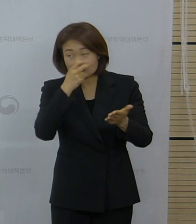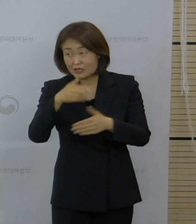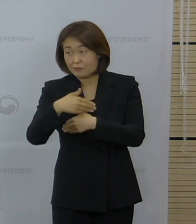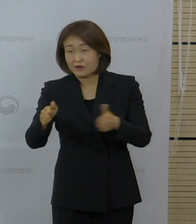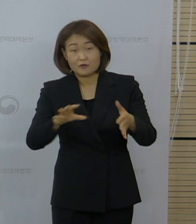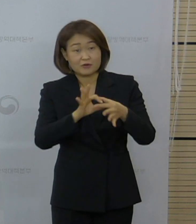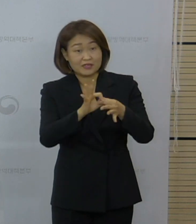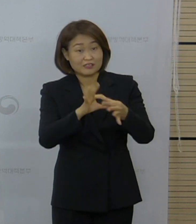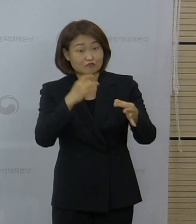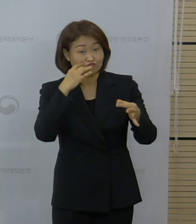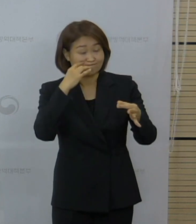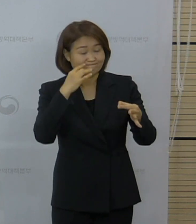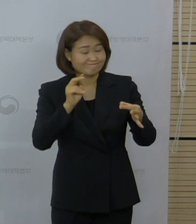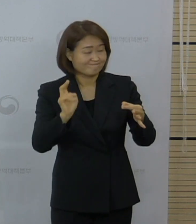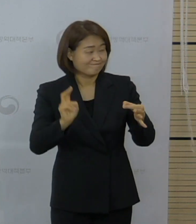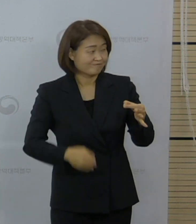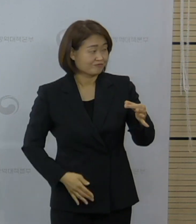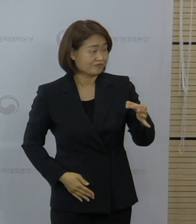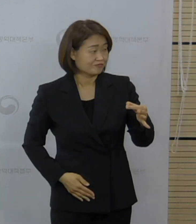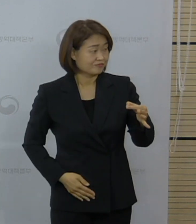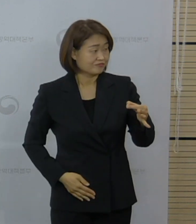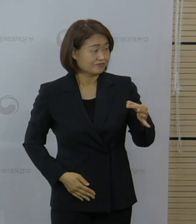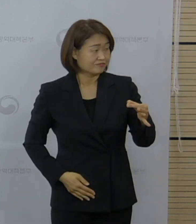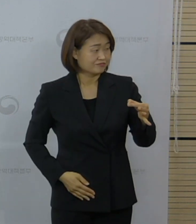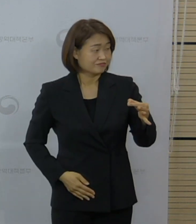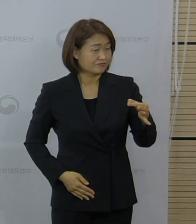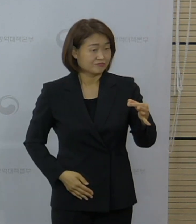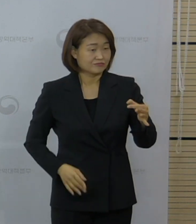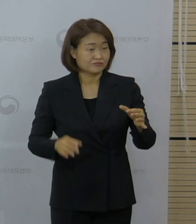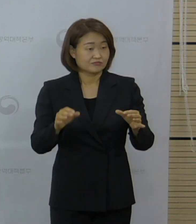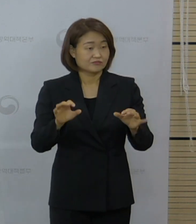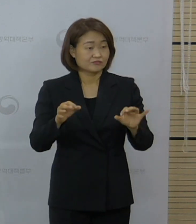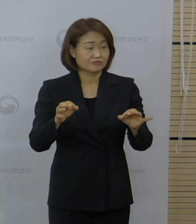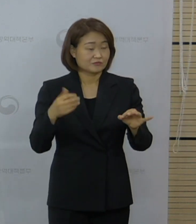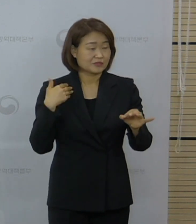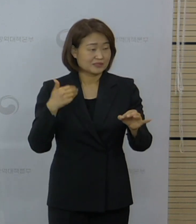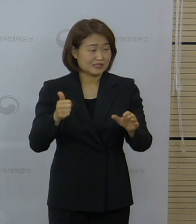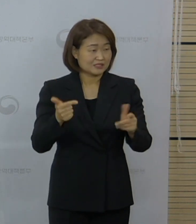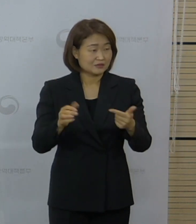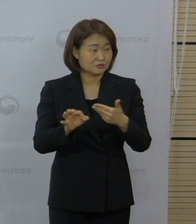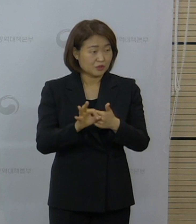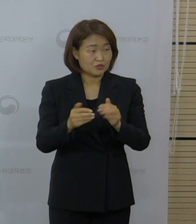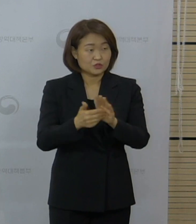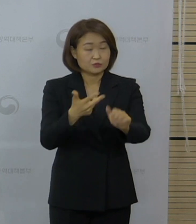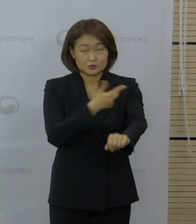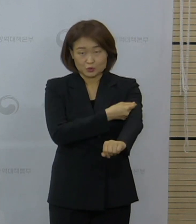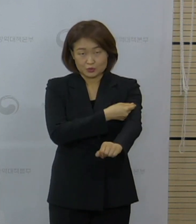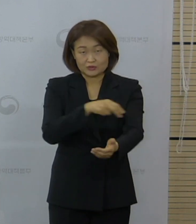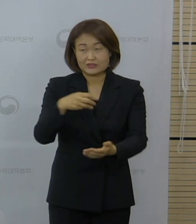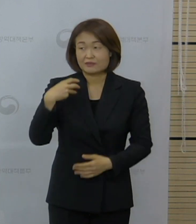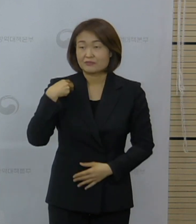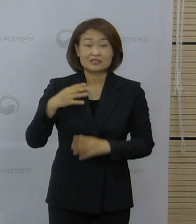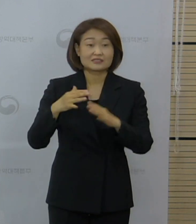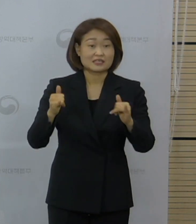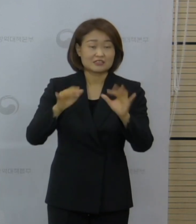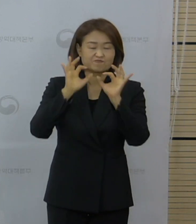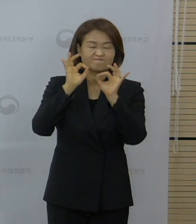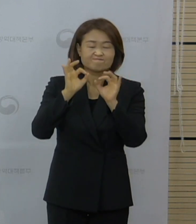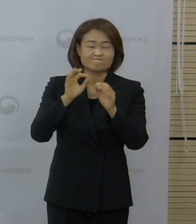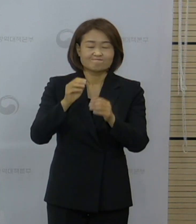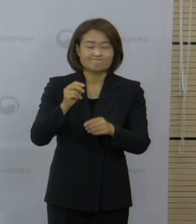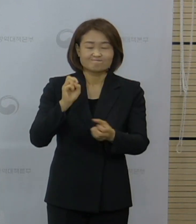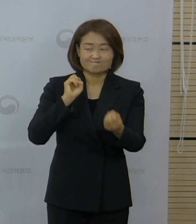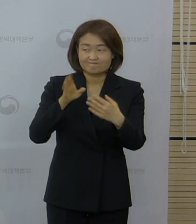이 부분은 김준곤 피해 조사 반장 또는 접종 후 관리반에서 살펴봐 주시면 좋겠습니다. 한겨레 최하연